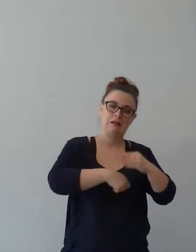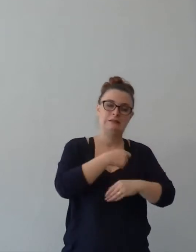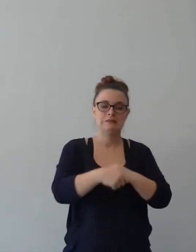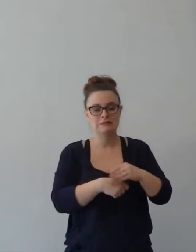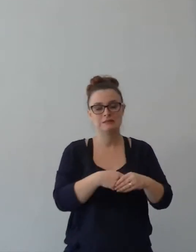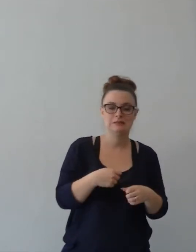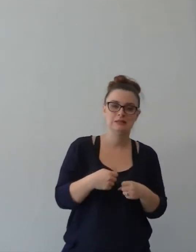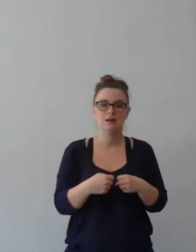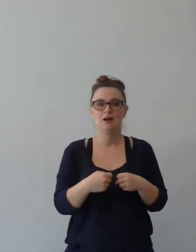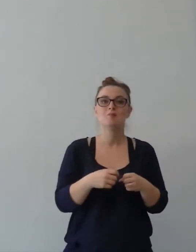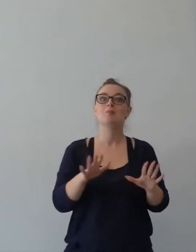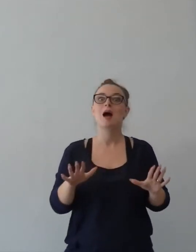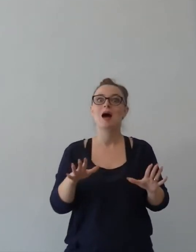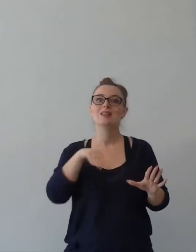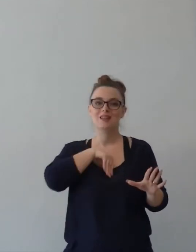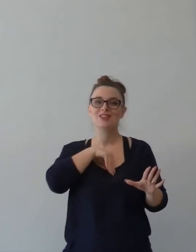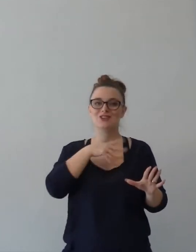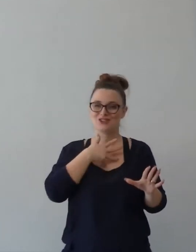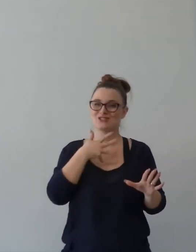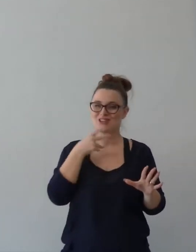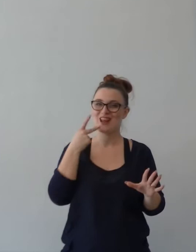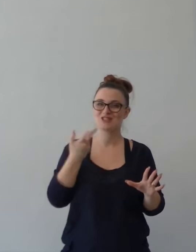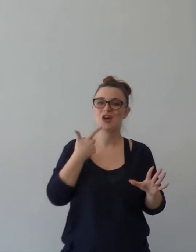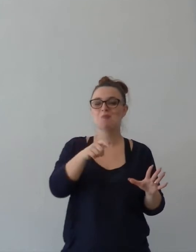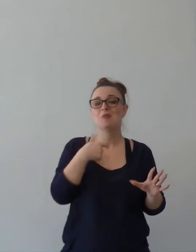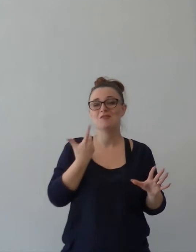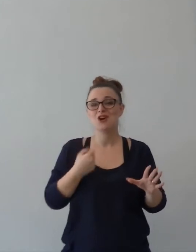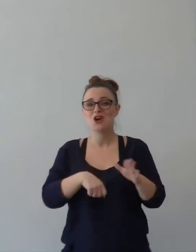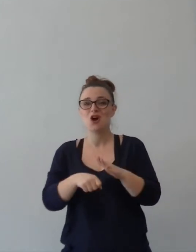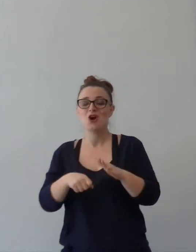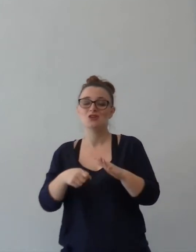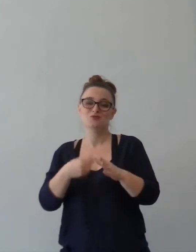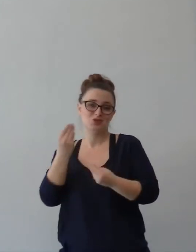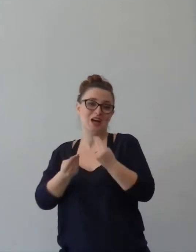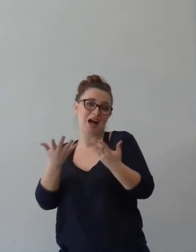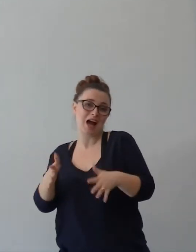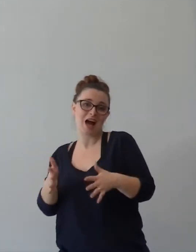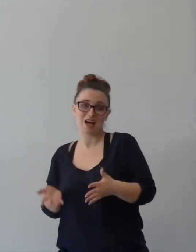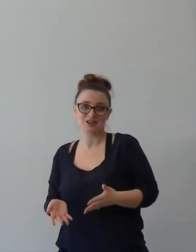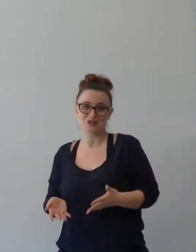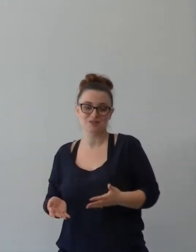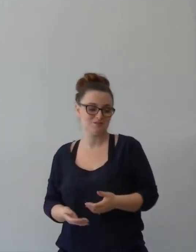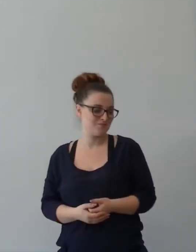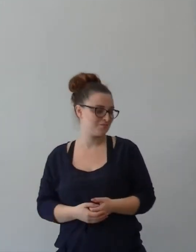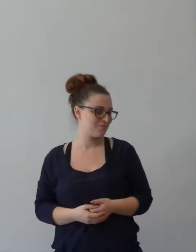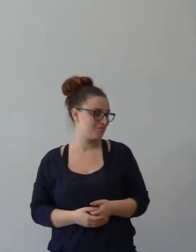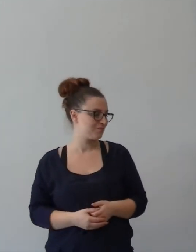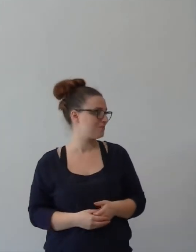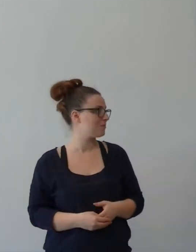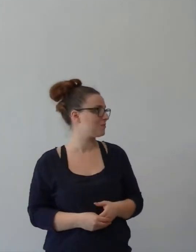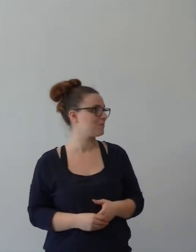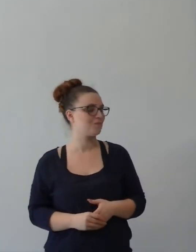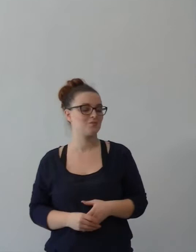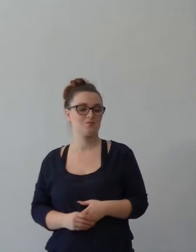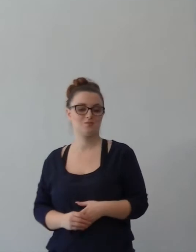felice, la gioia c'era di aver giocato. Sapete, la più bella lettera di